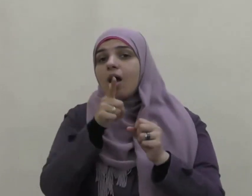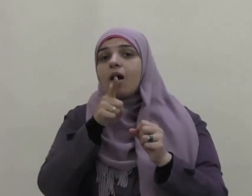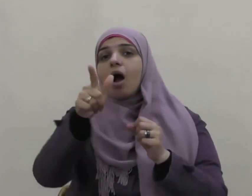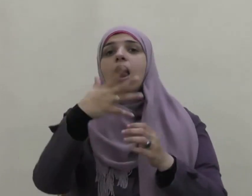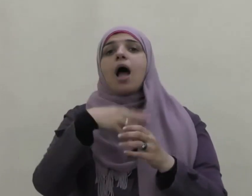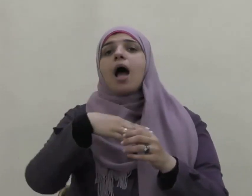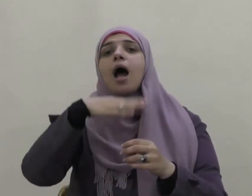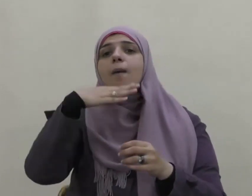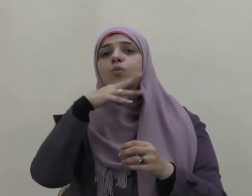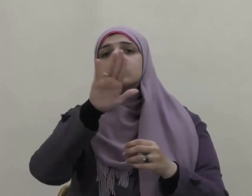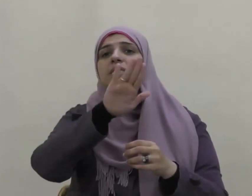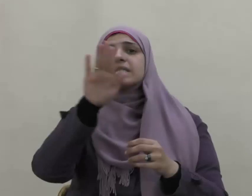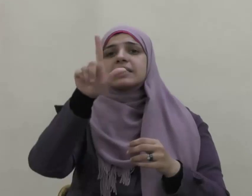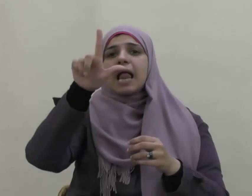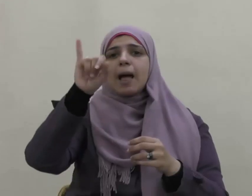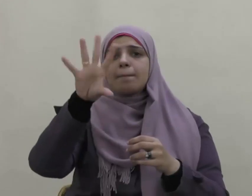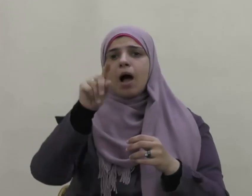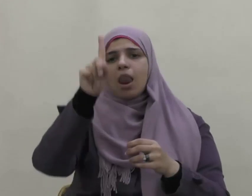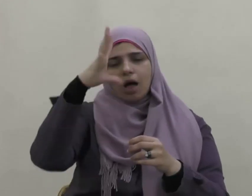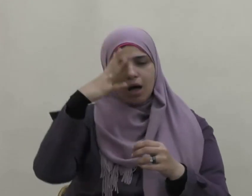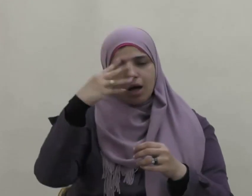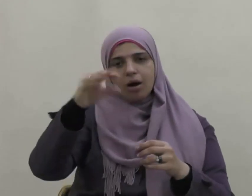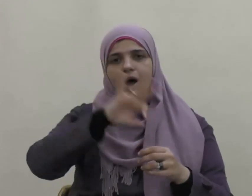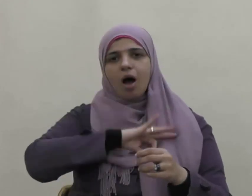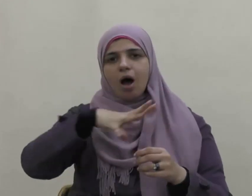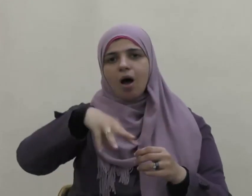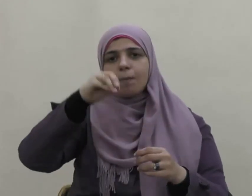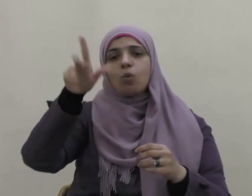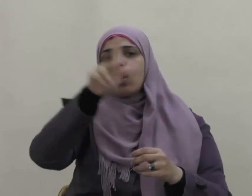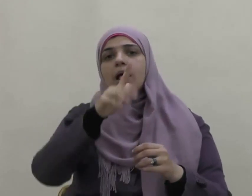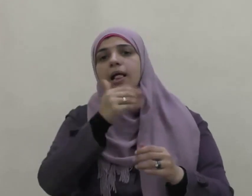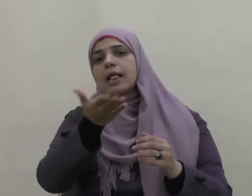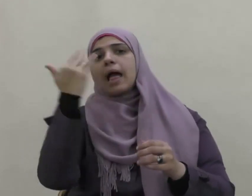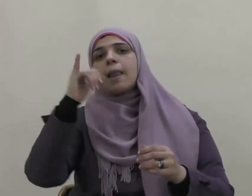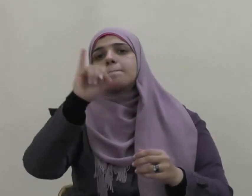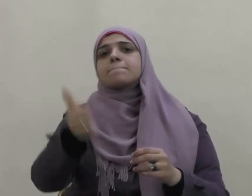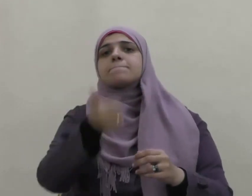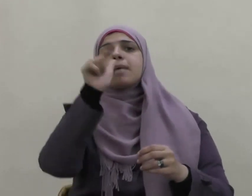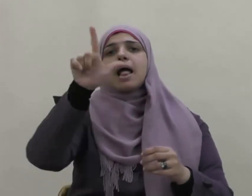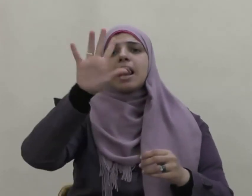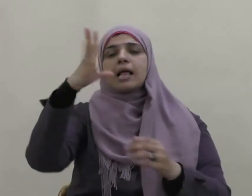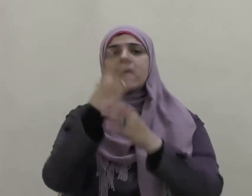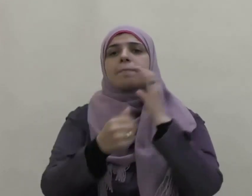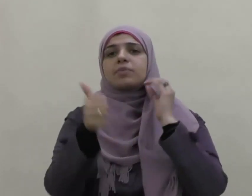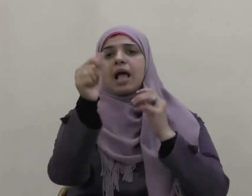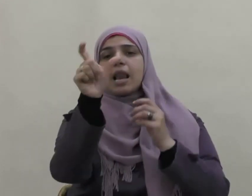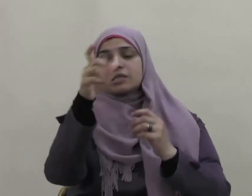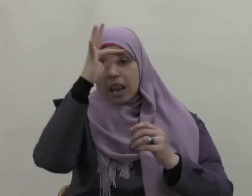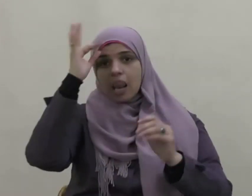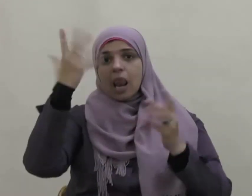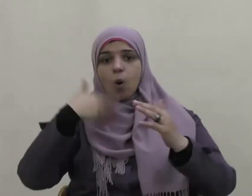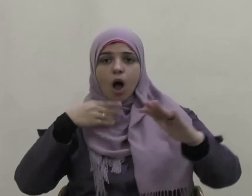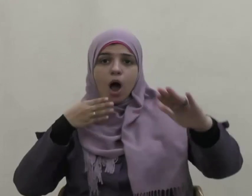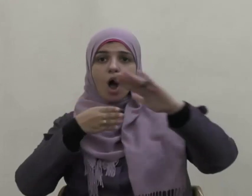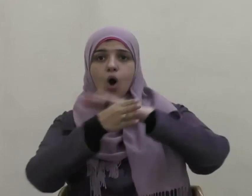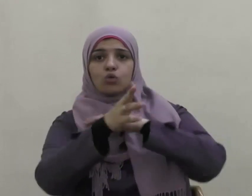الخزاعي رحمه الله كان مالك بن أنس إذا أراد أن يخرج ليحدث